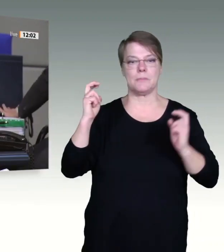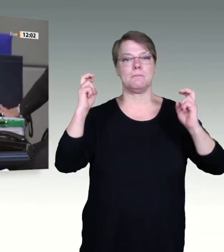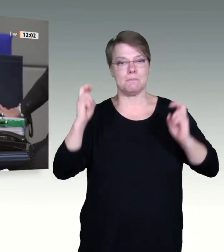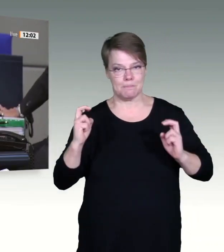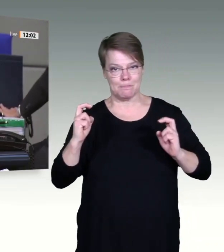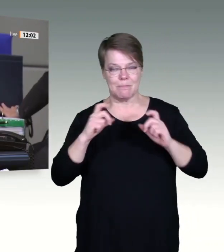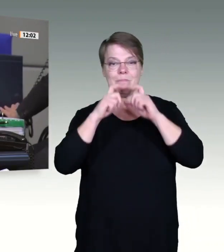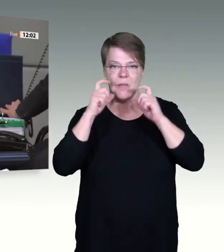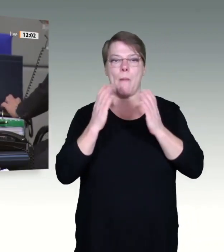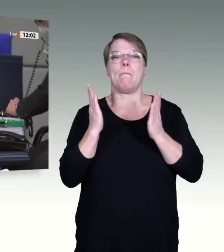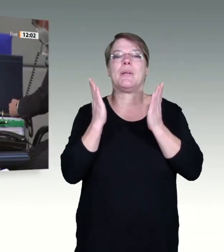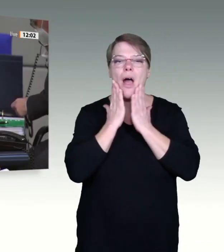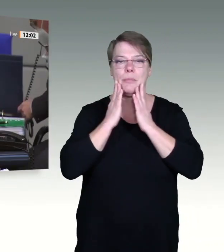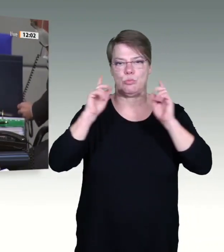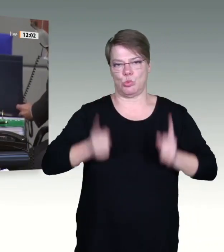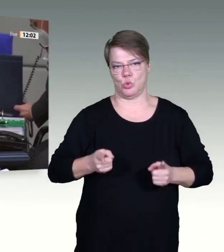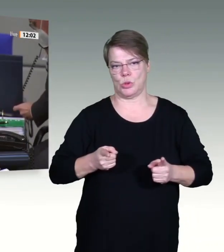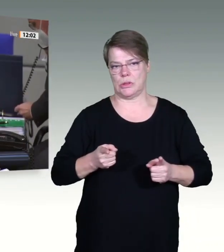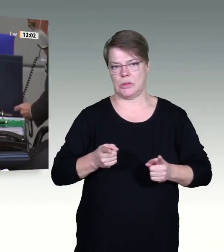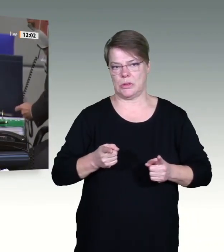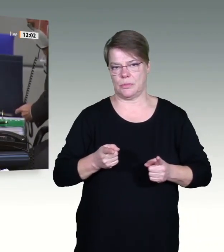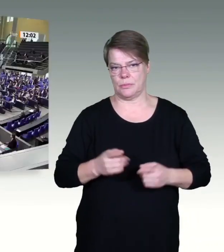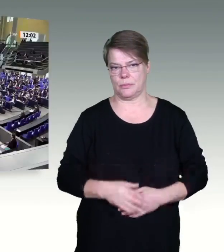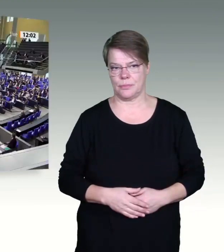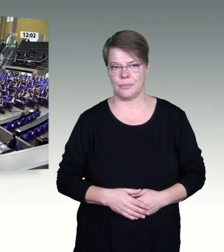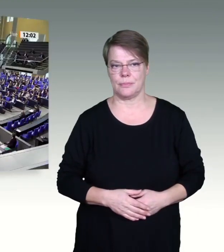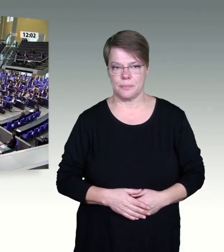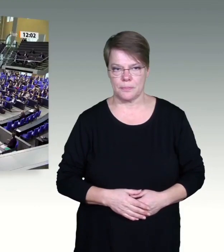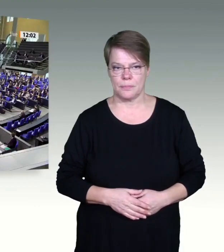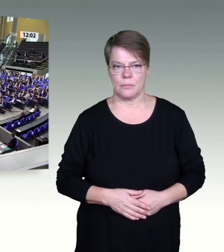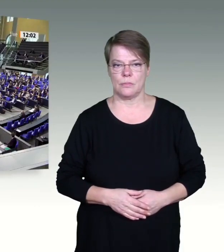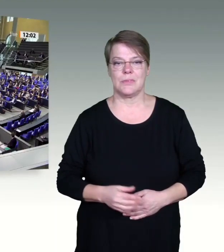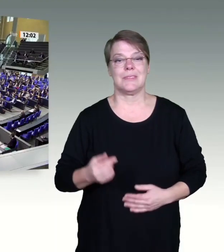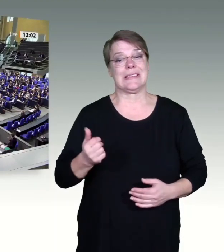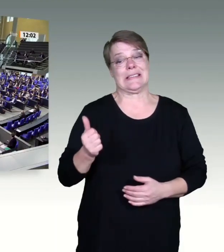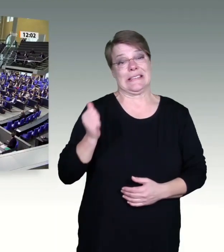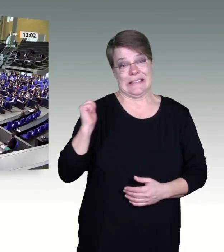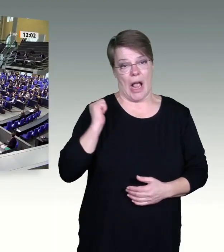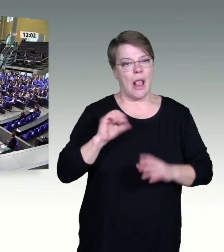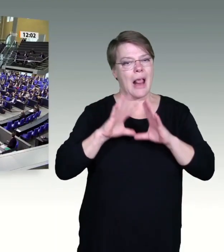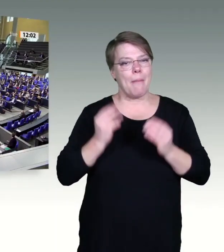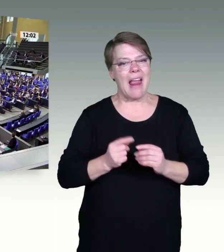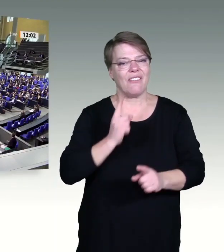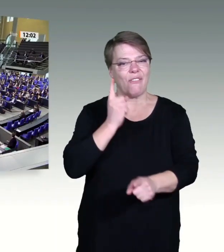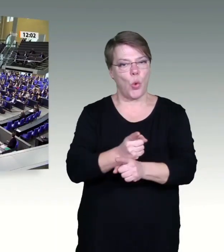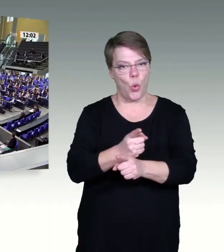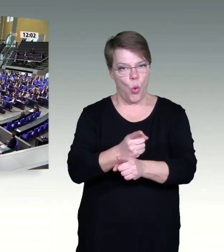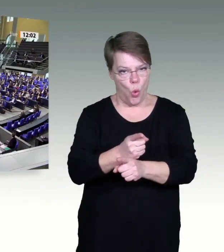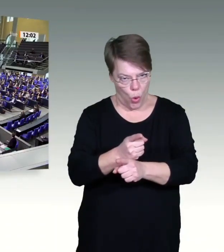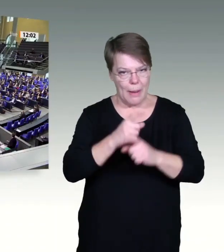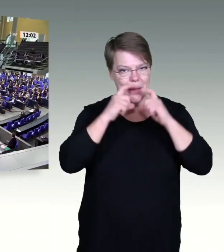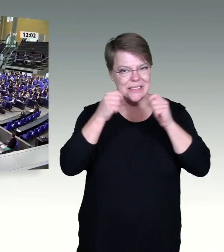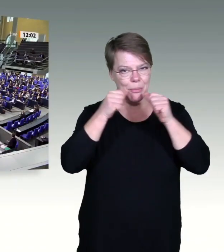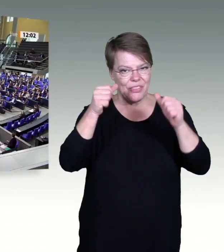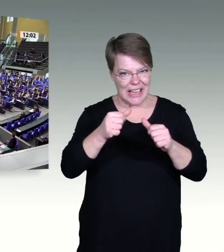abgelegt werden kann, nicht mehr vorgesehen. Vielmehr gilt die Pflicht zum Tragen einer medizinischen